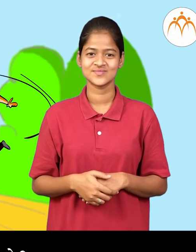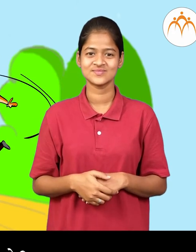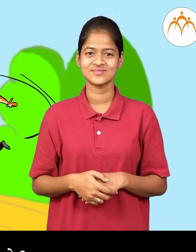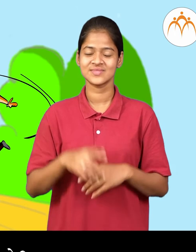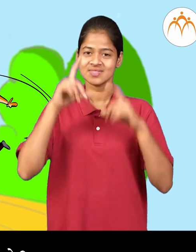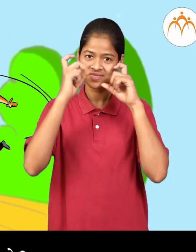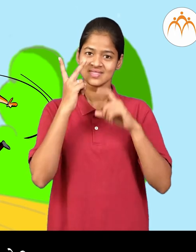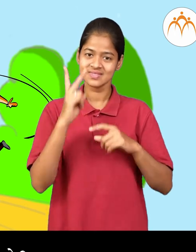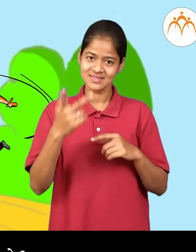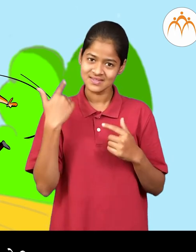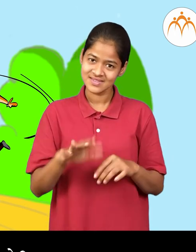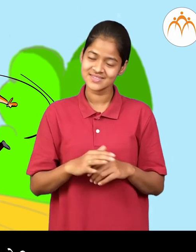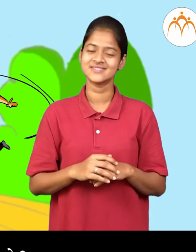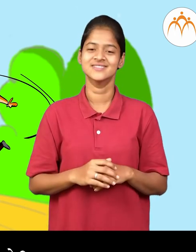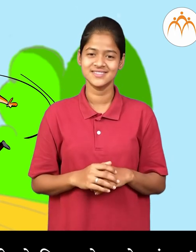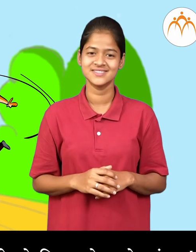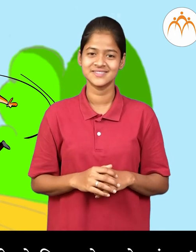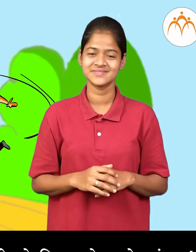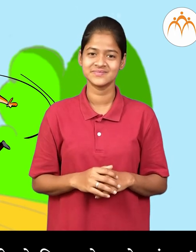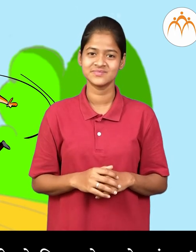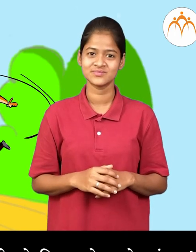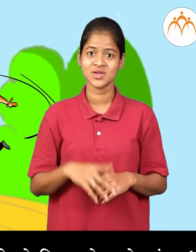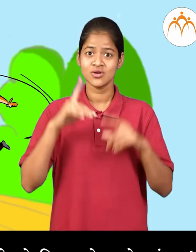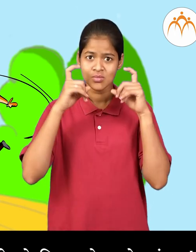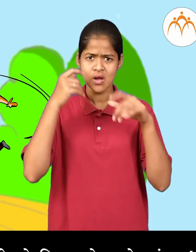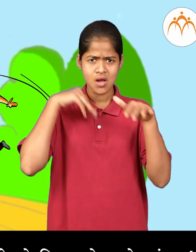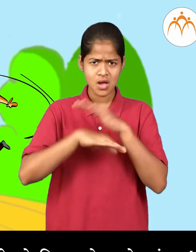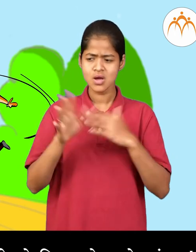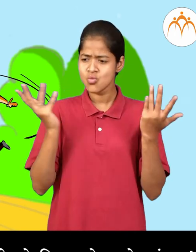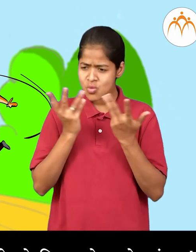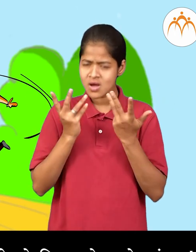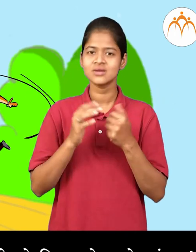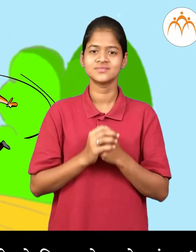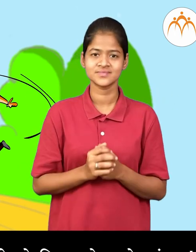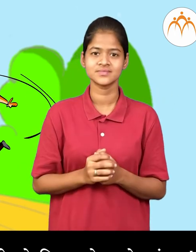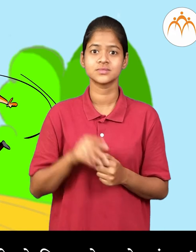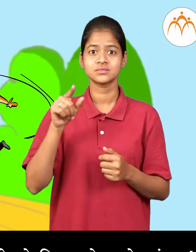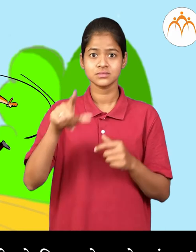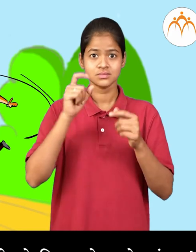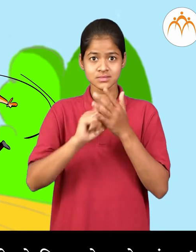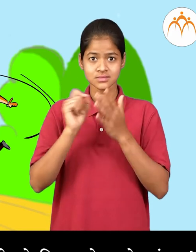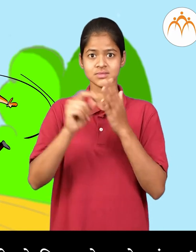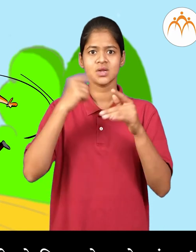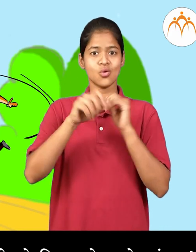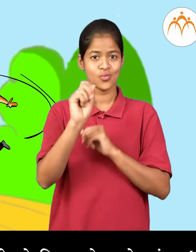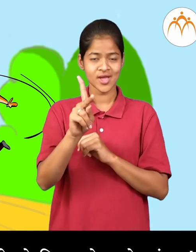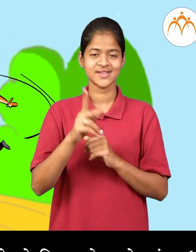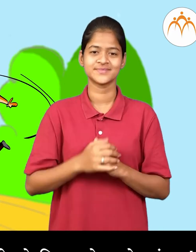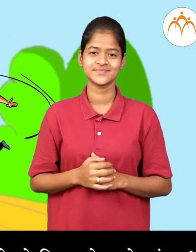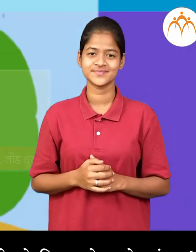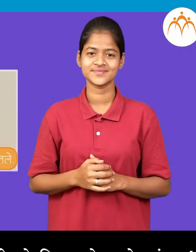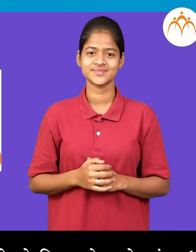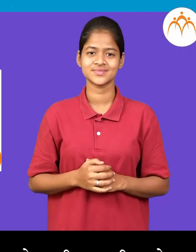बगित लितना चित्रे? आता अपल्याला चित्रात काई दिसता है? ते लिहाईचा एबर का?